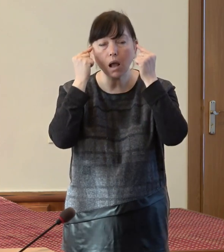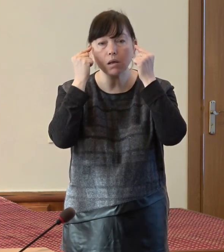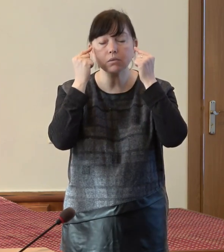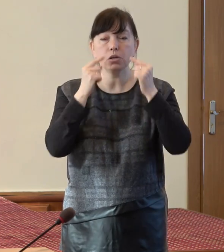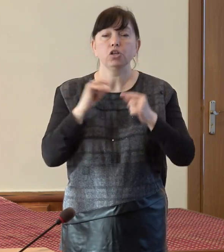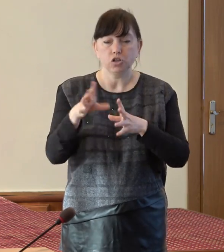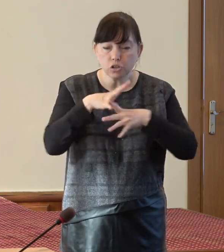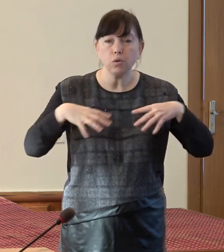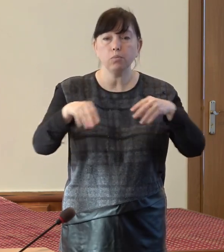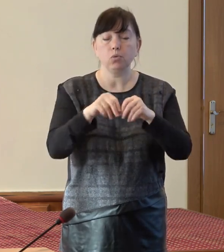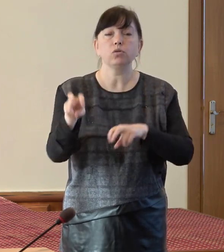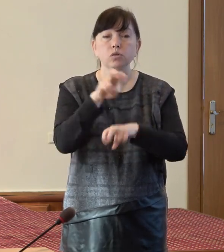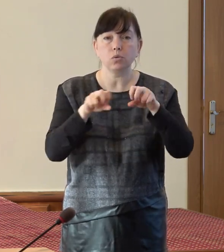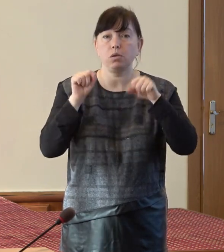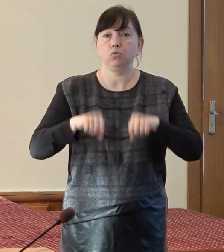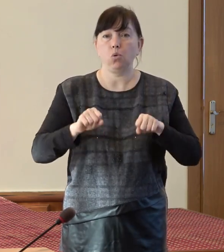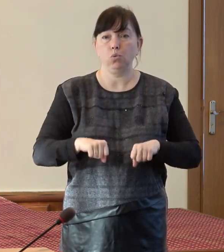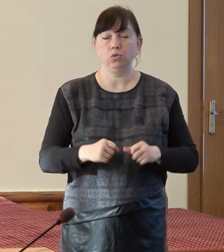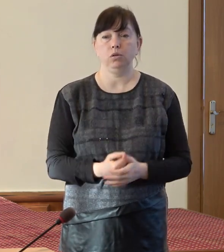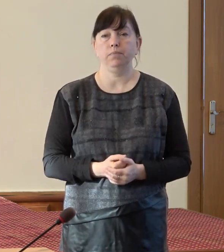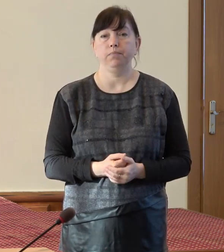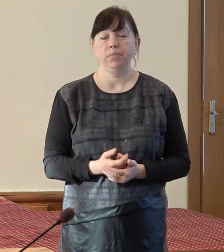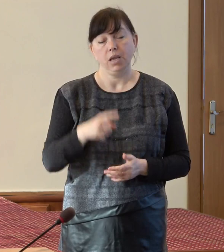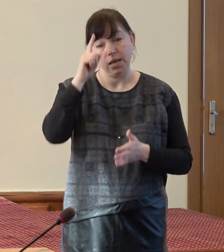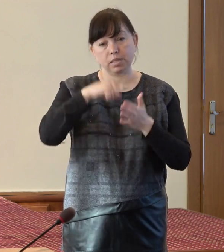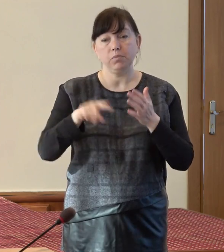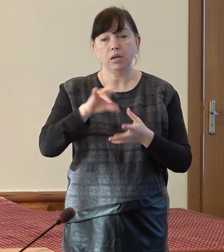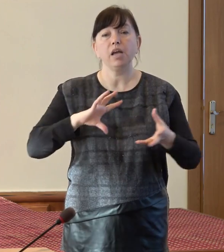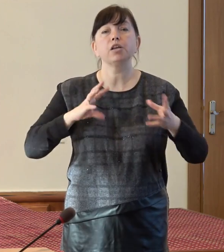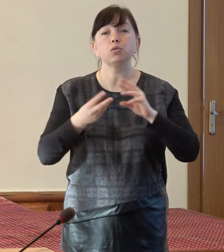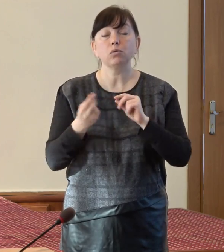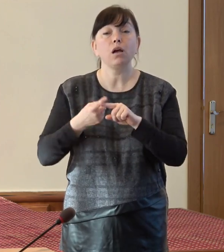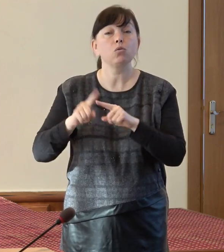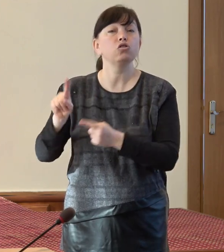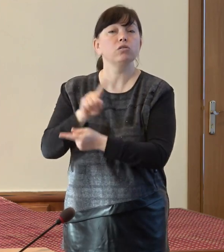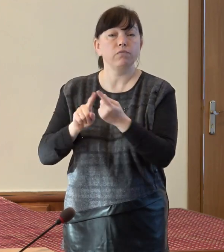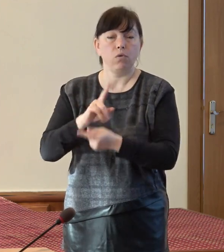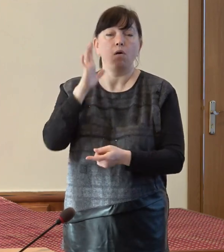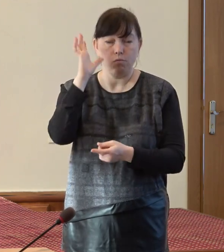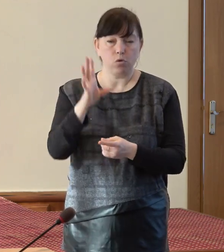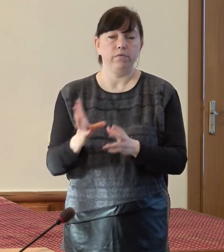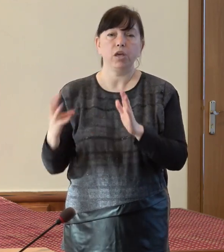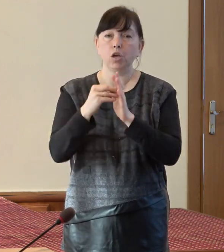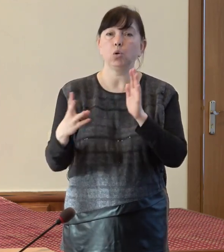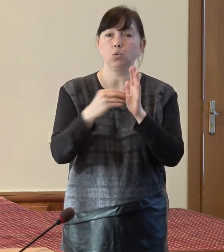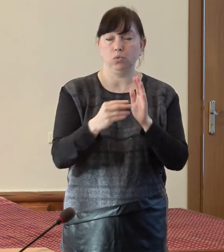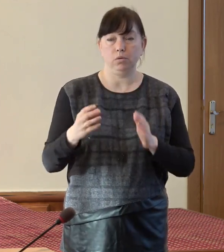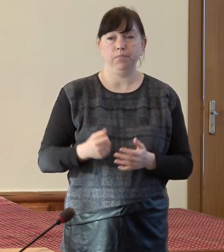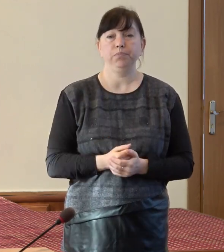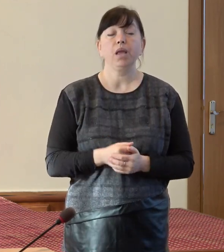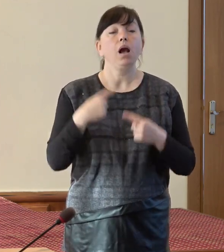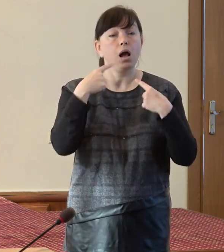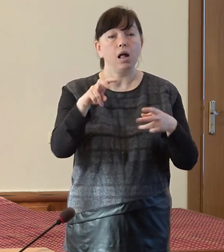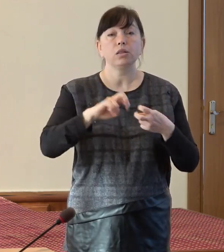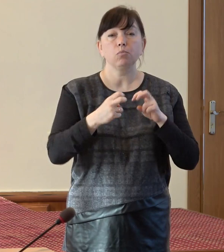împreună noi toți căutăm soluții. Sper că rezultatul reformei vor fi identificate. O altă problemă cu